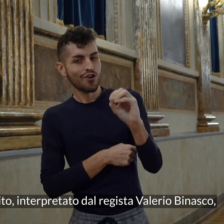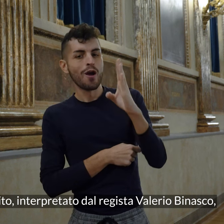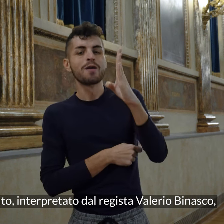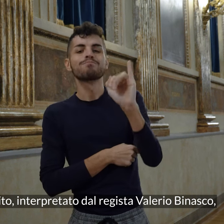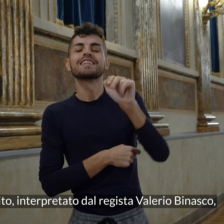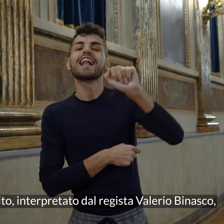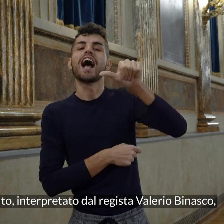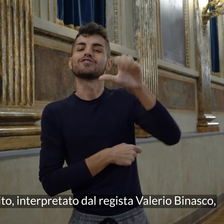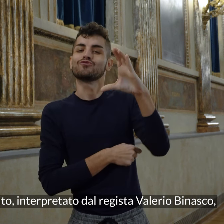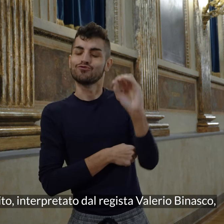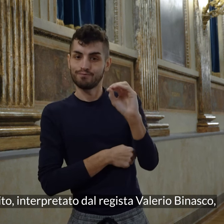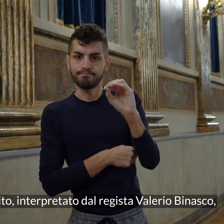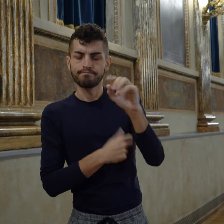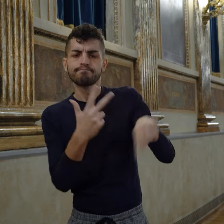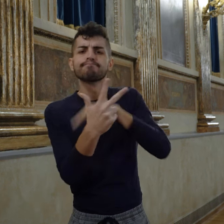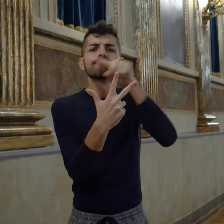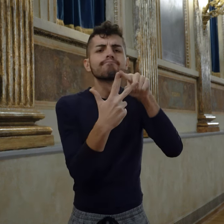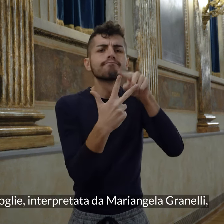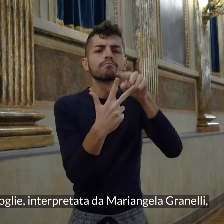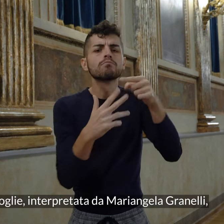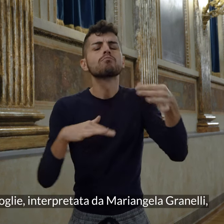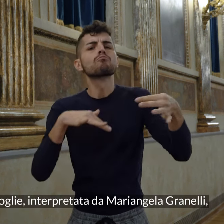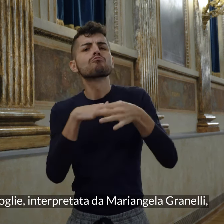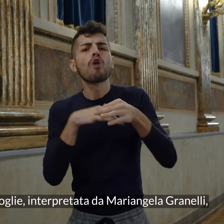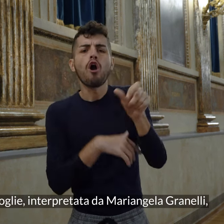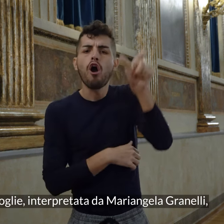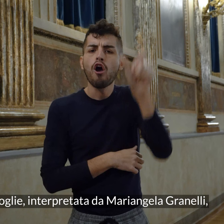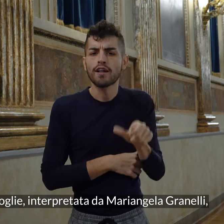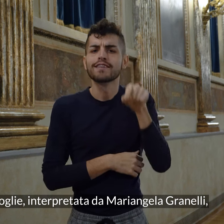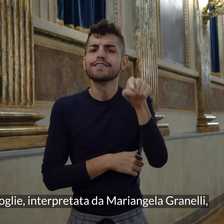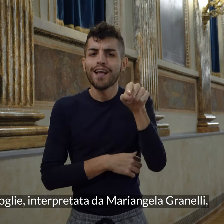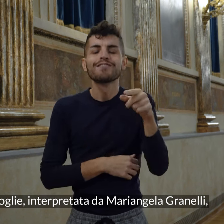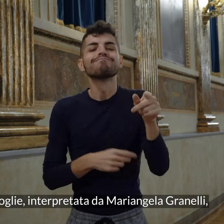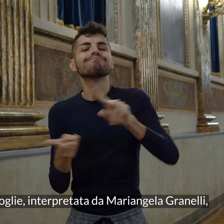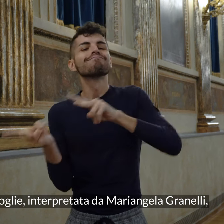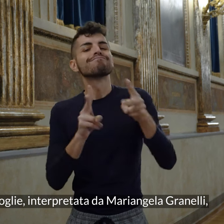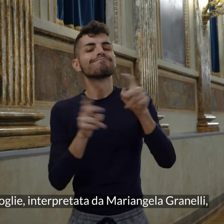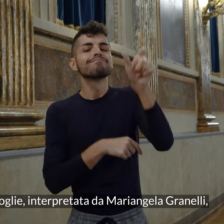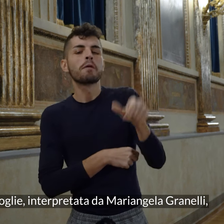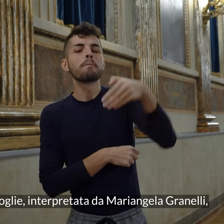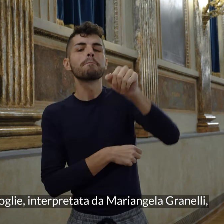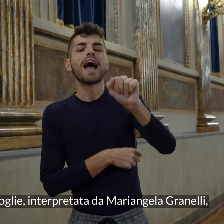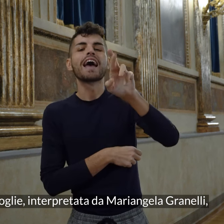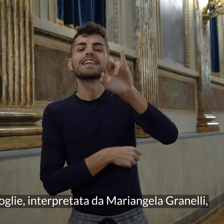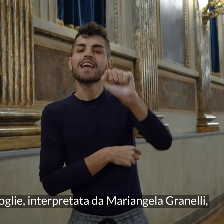Binasco La moglie interpretata da Mariangela